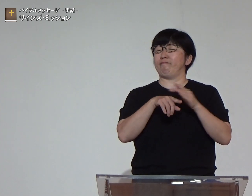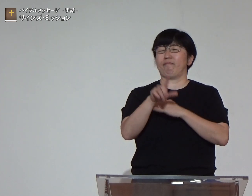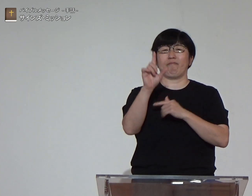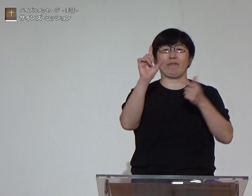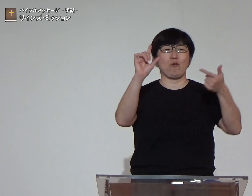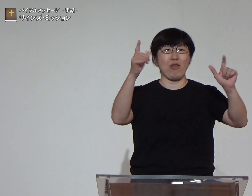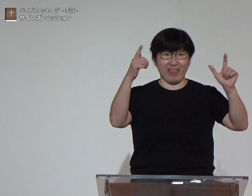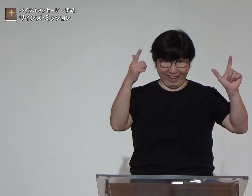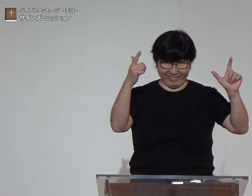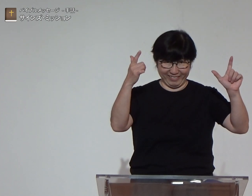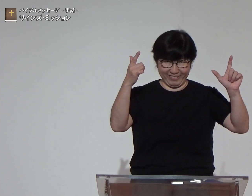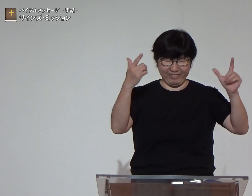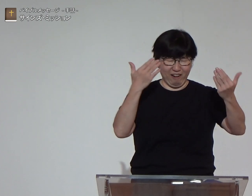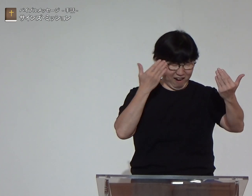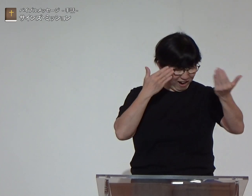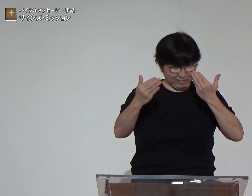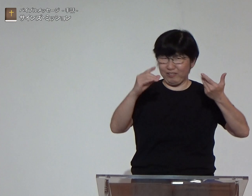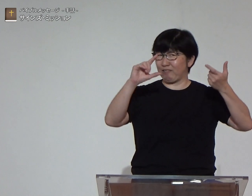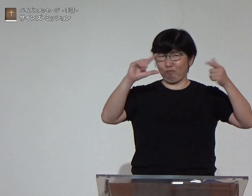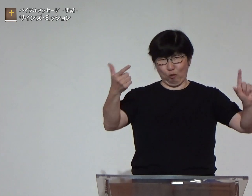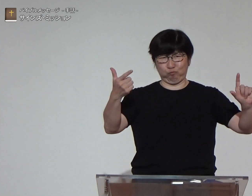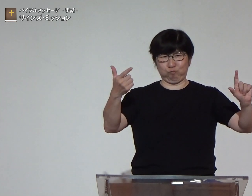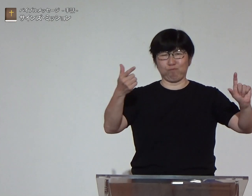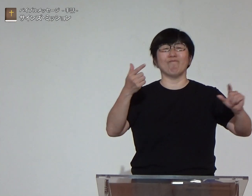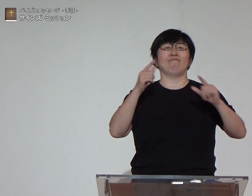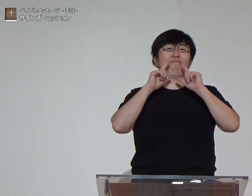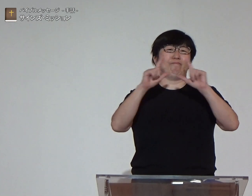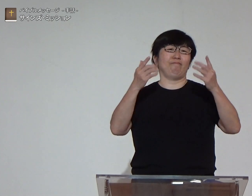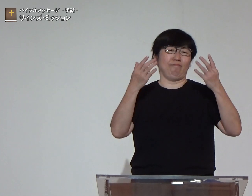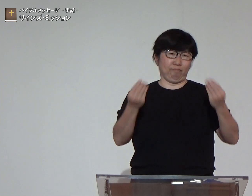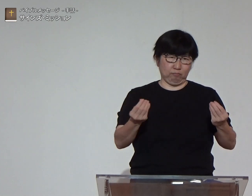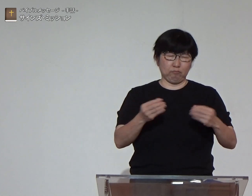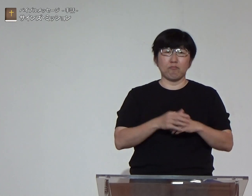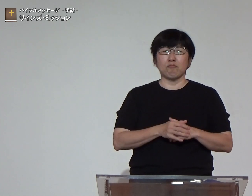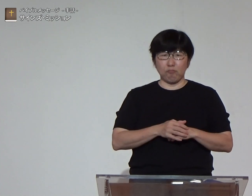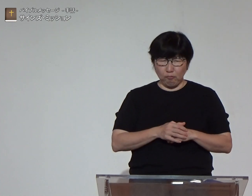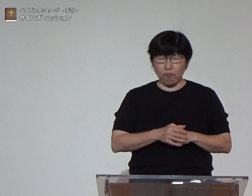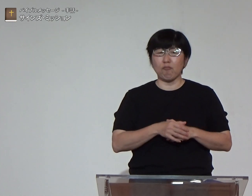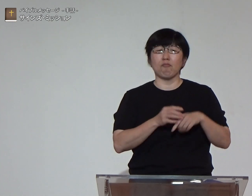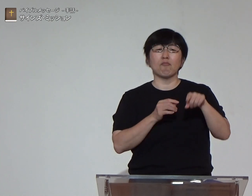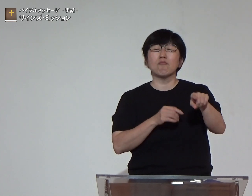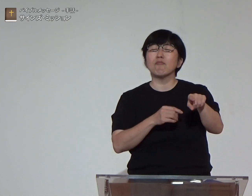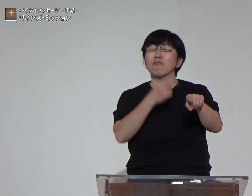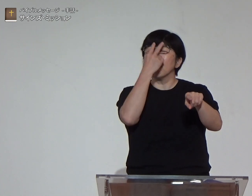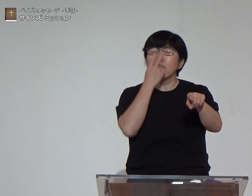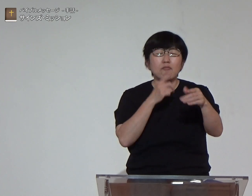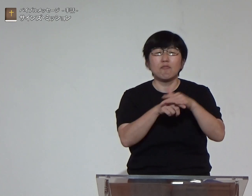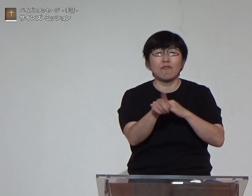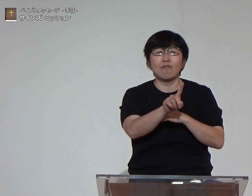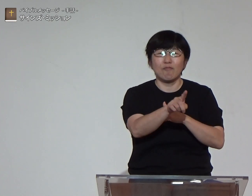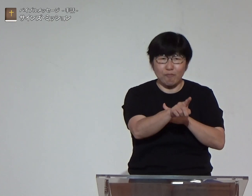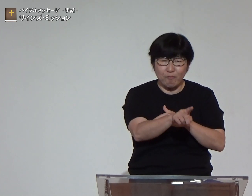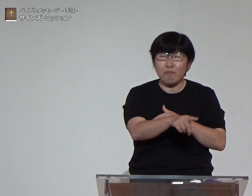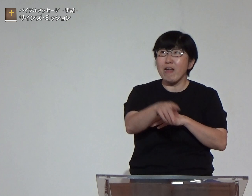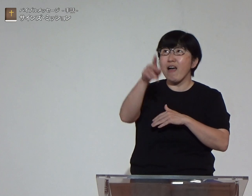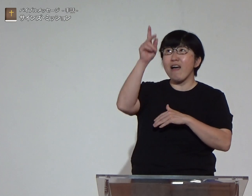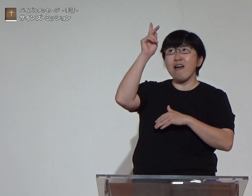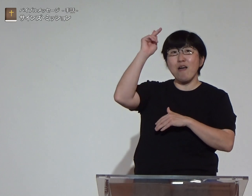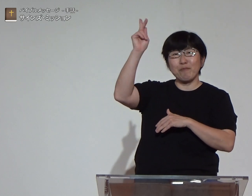ったのかそうではなくはっきりと違うと答えられました彼が盲目